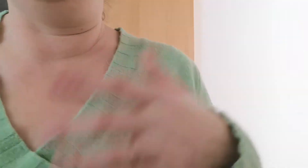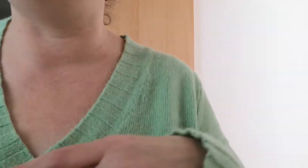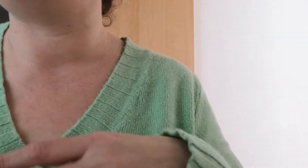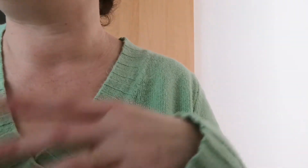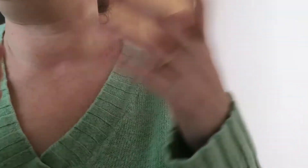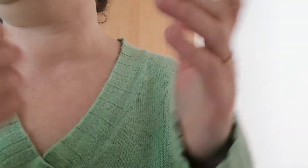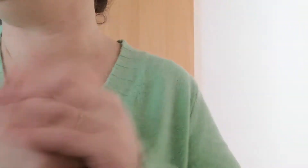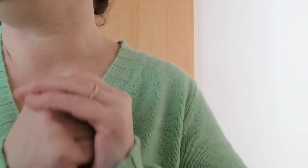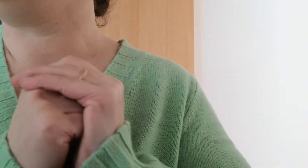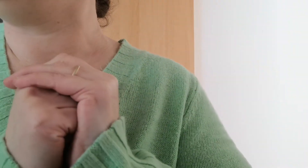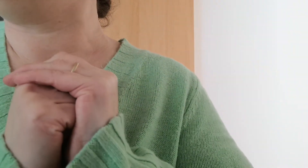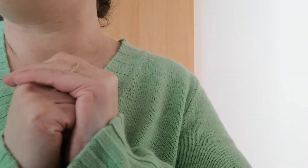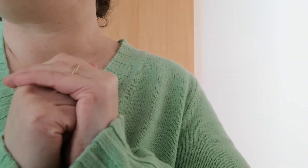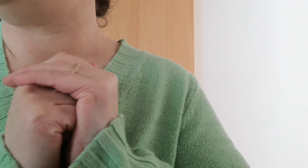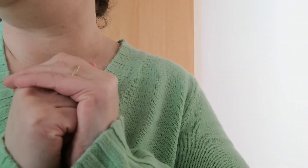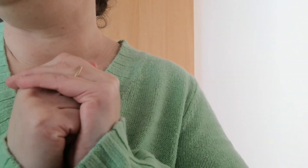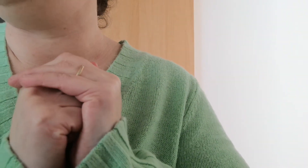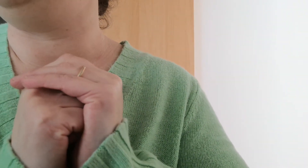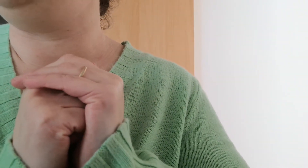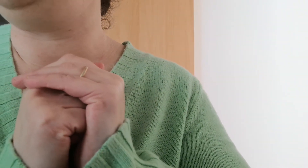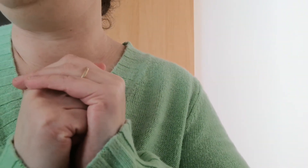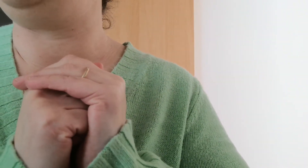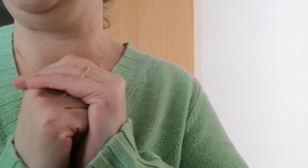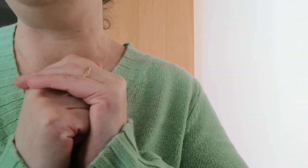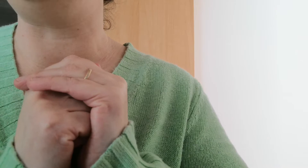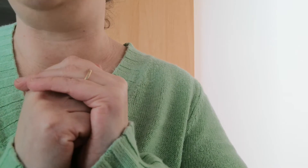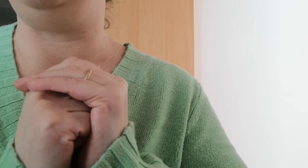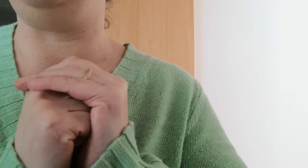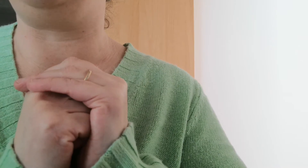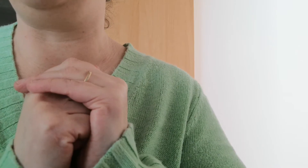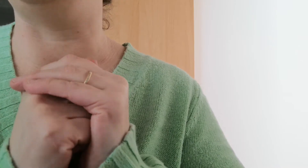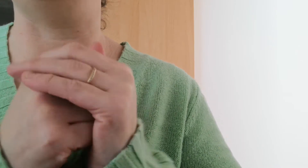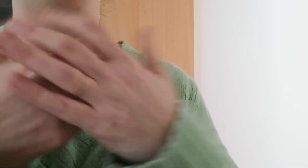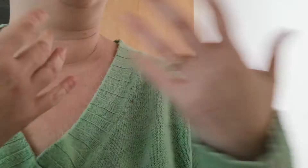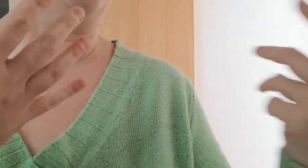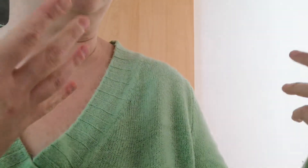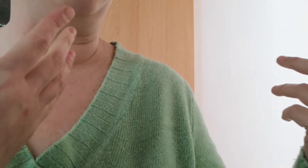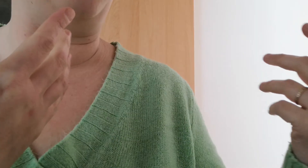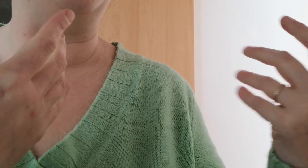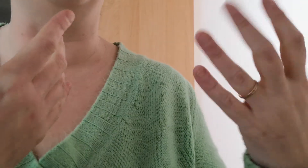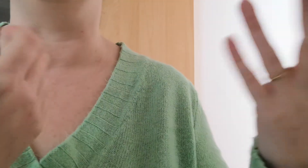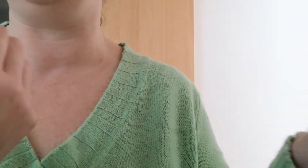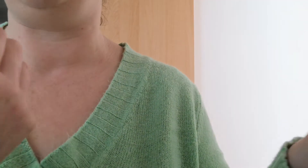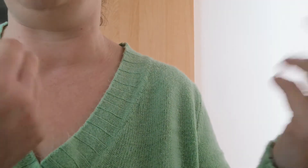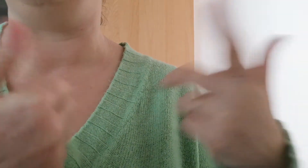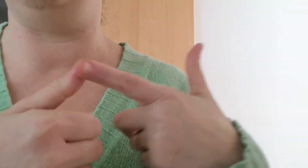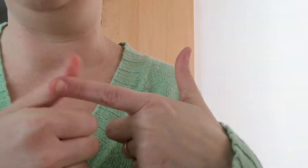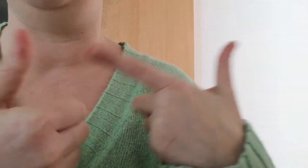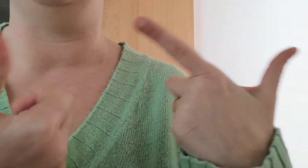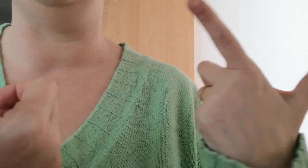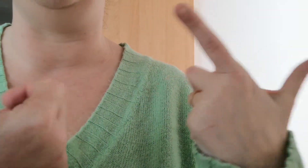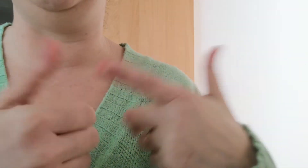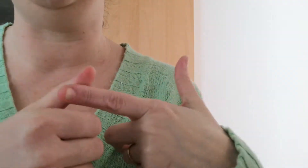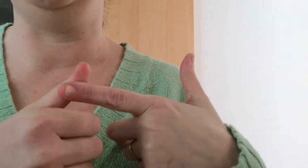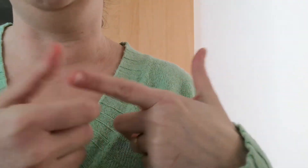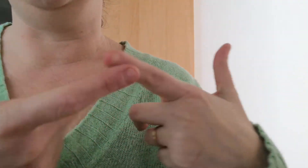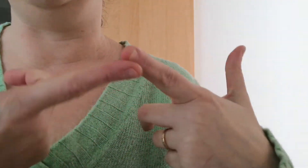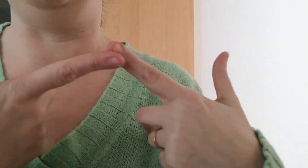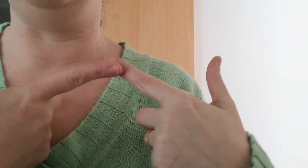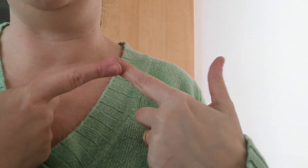tant qu'à faire donc voilà il faut il faut créer tout ça donc là pour l'instant c dans la maison donc ça va on à la nurserie on